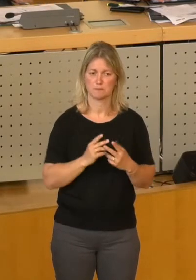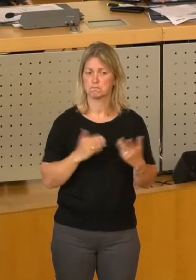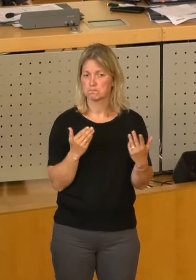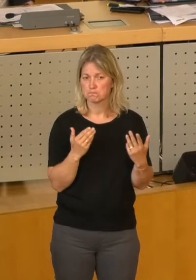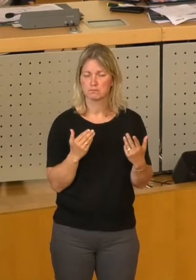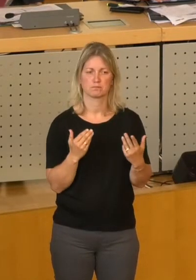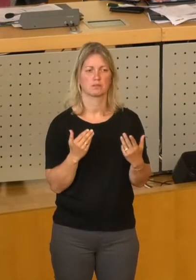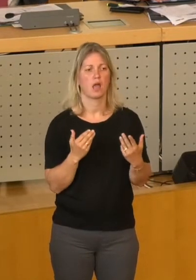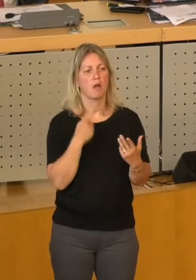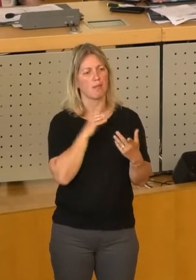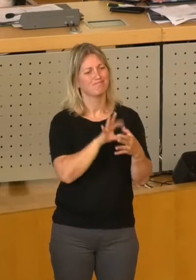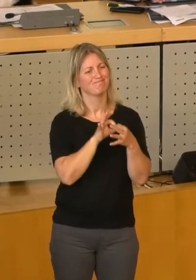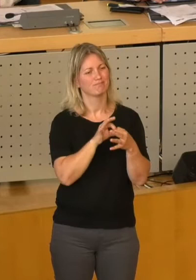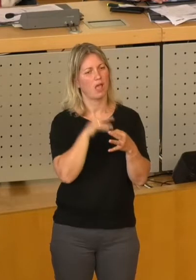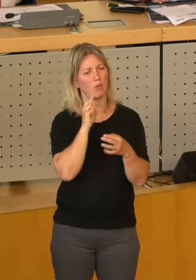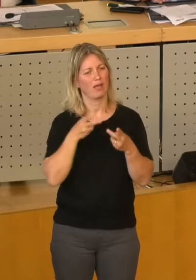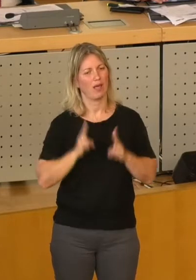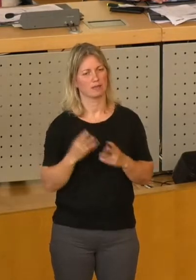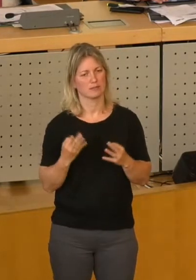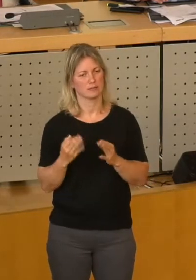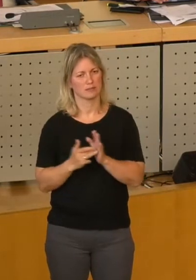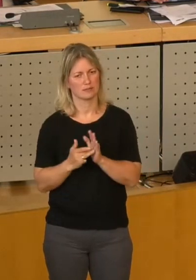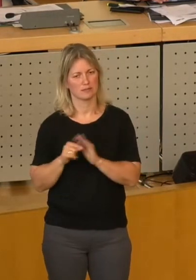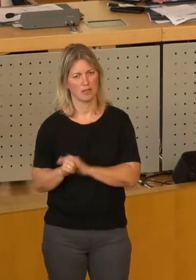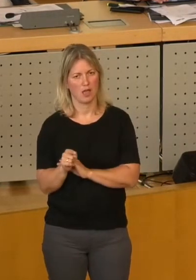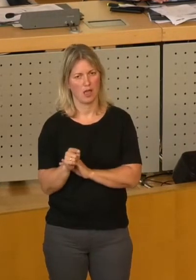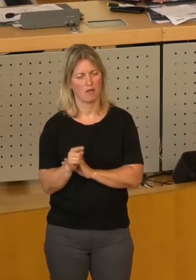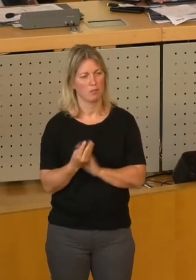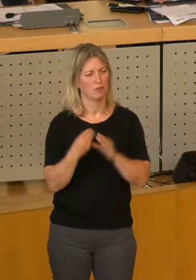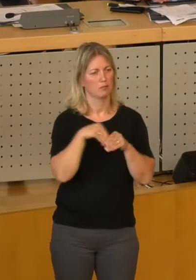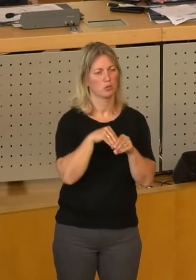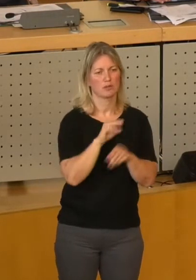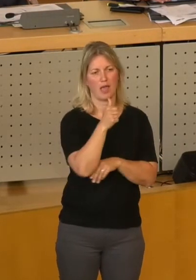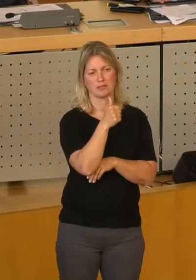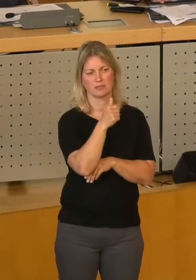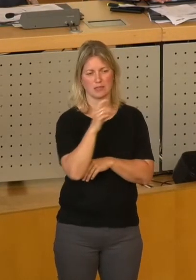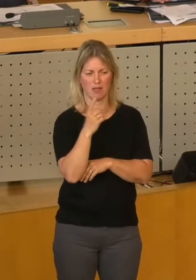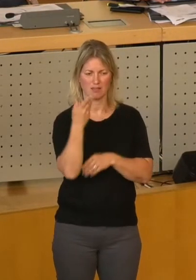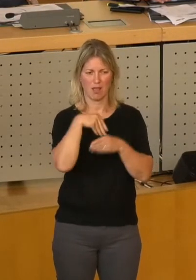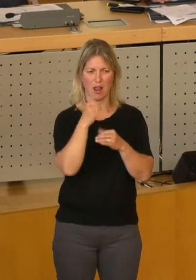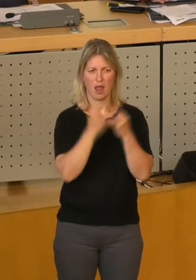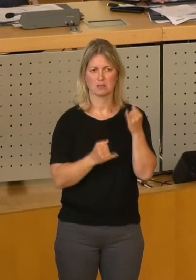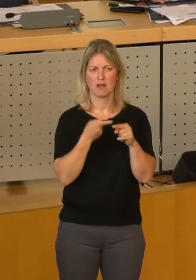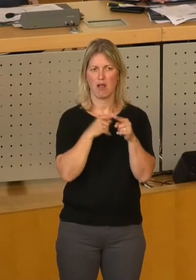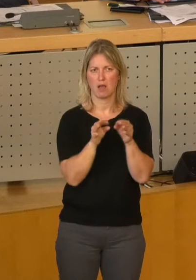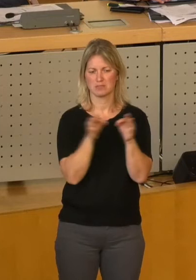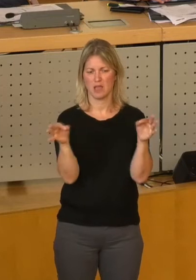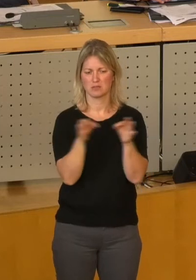was auch wohl aus Rechtsgründen notwendig ist, nämlich in dem Punkt 1d, den letzten Halbsatz zu streichen,